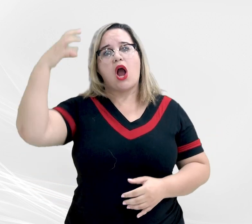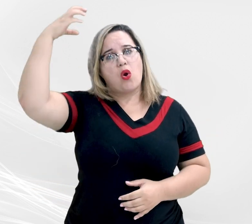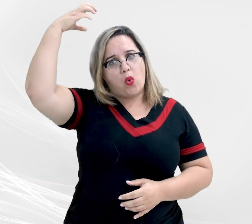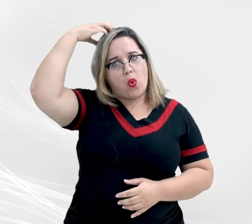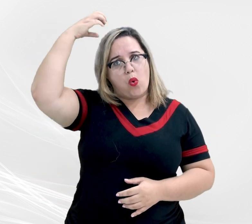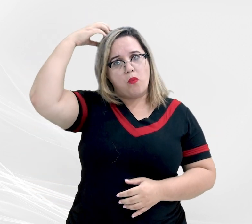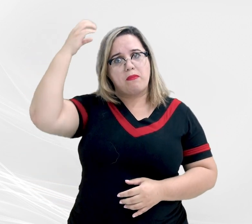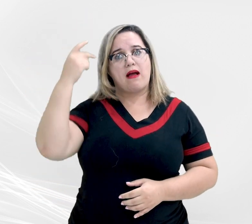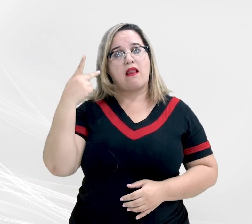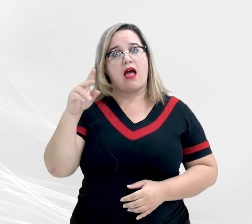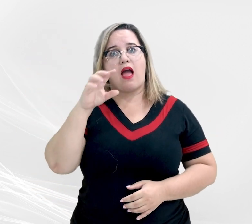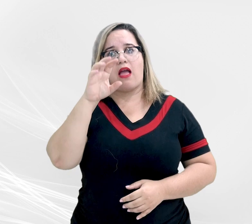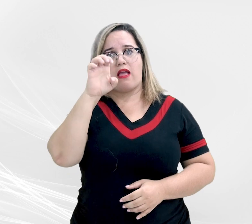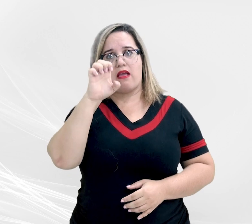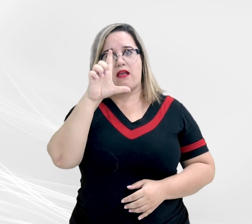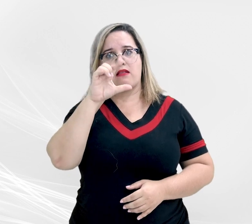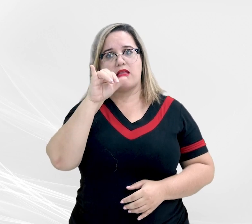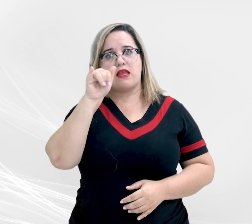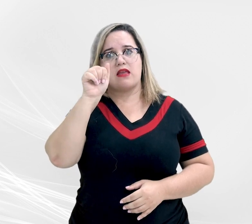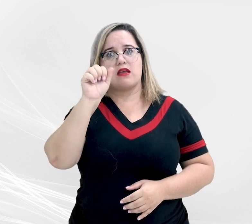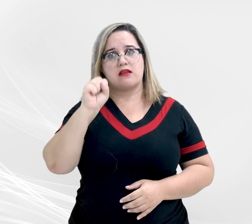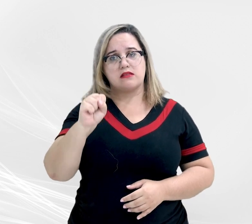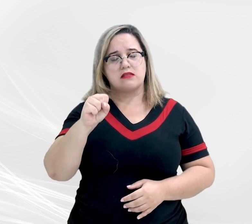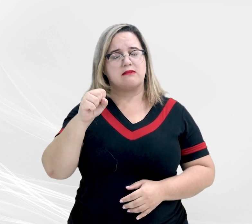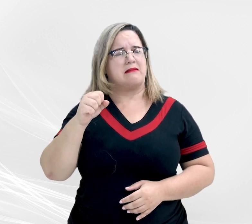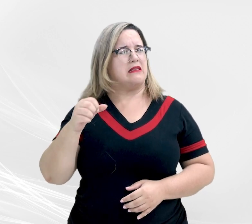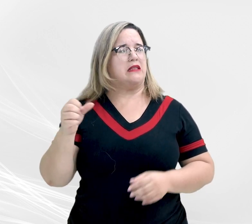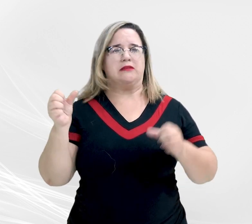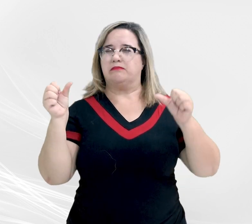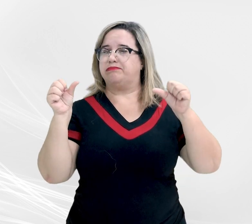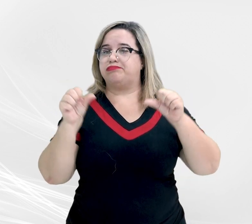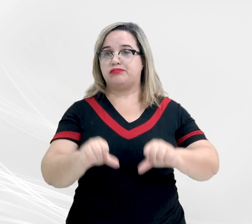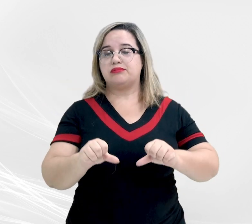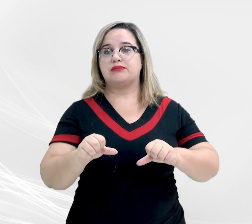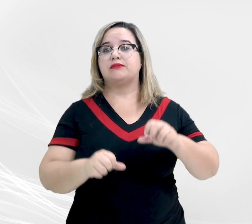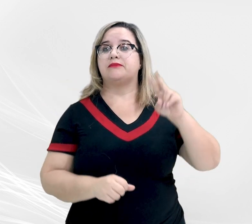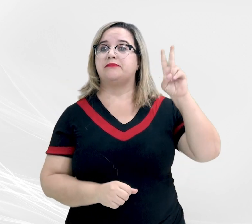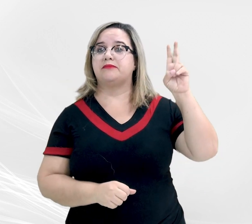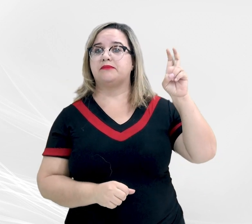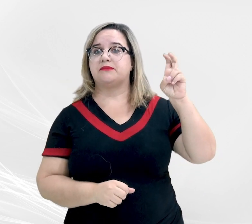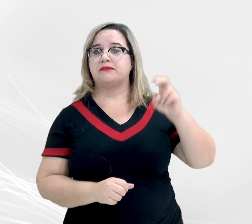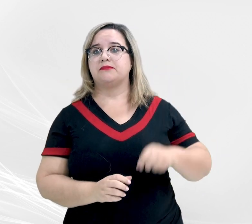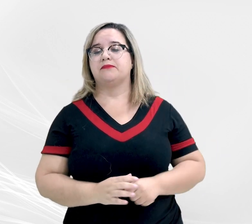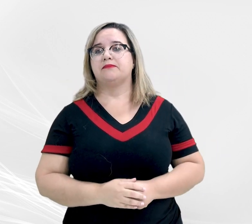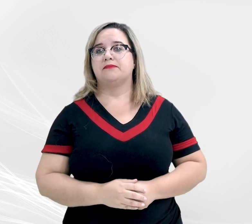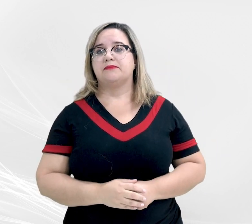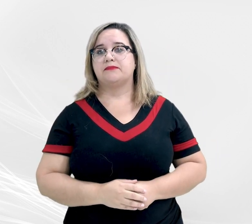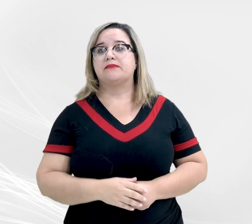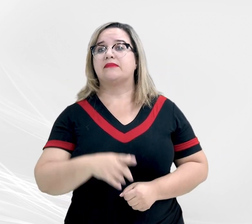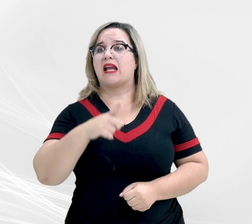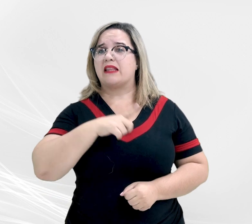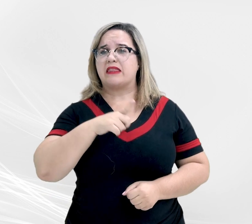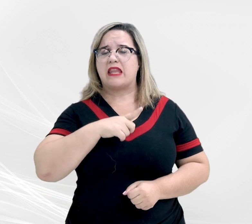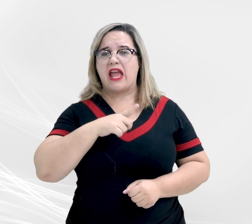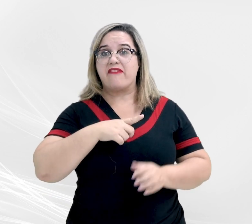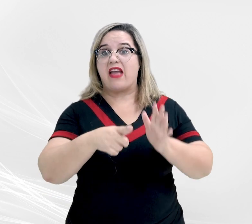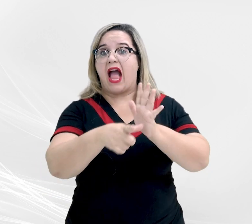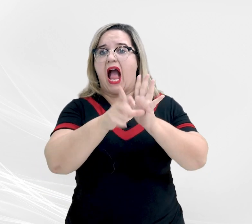Ramos foge da normalidade. Abre aspas. Ela tente nos autos que houve a premeditação dos